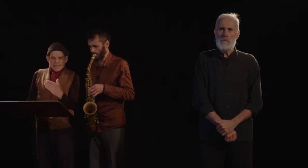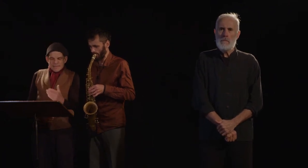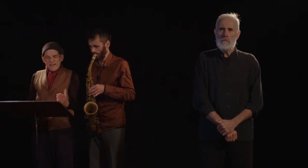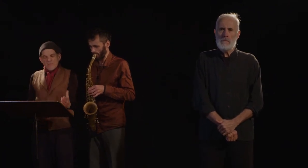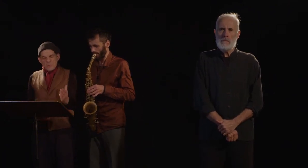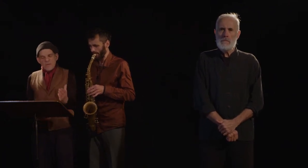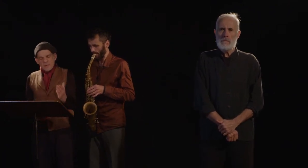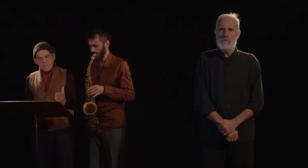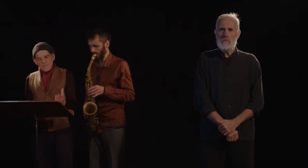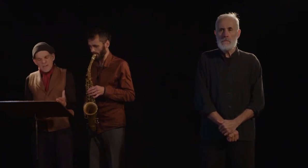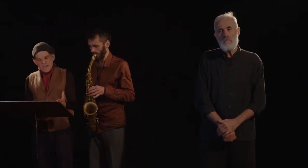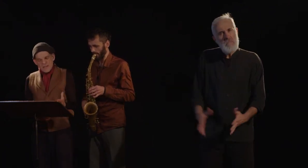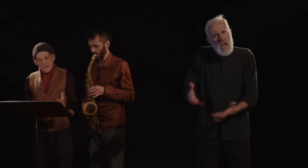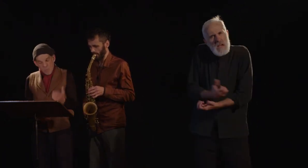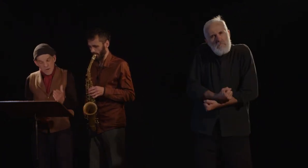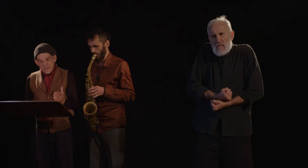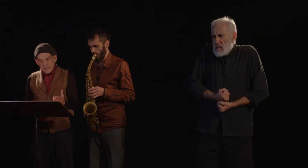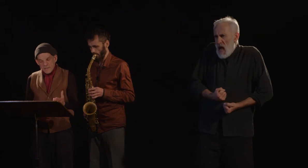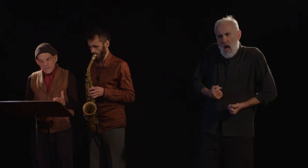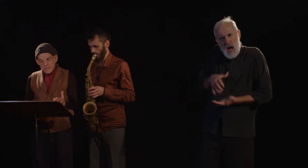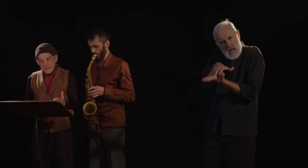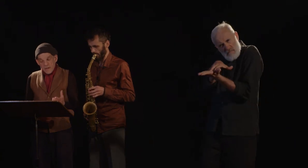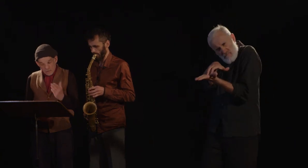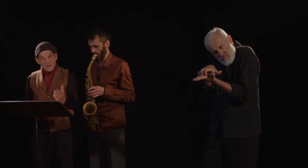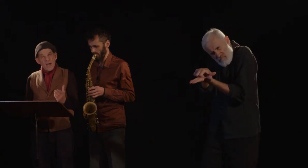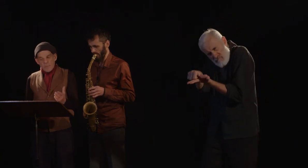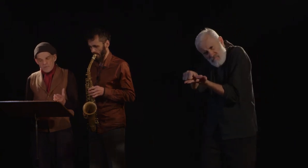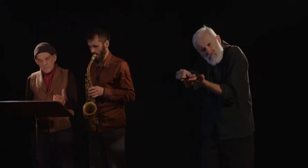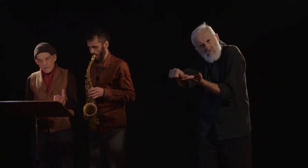Détruire la misère, oui, cela est possible.